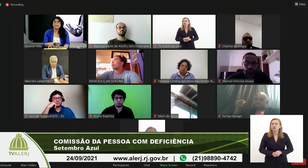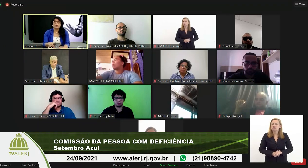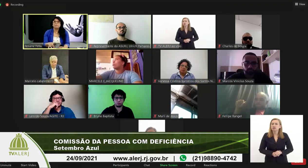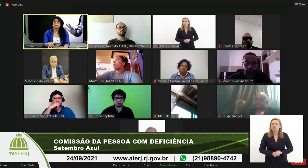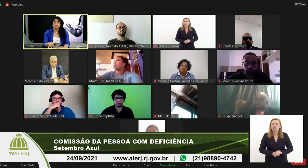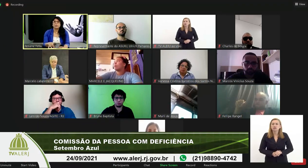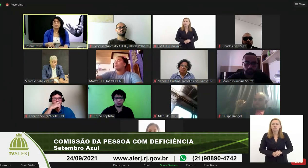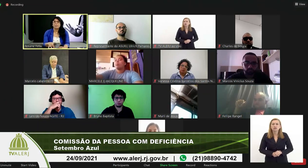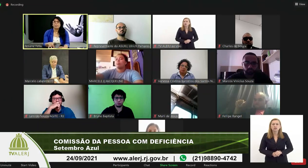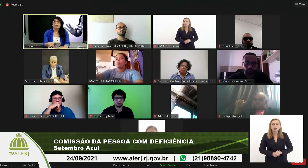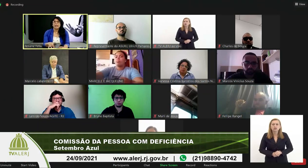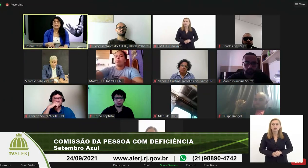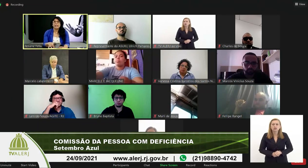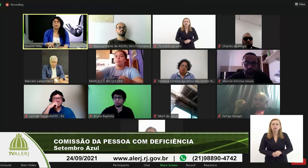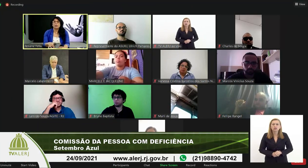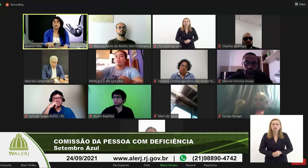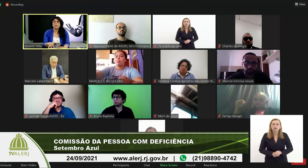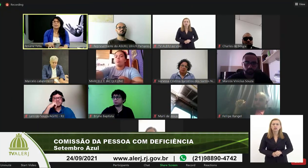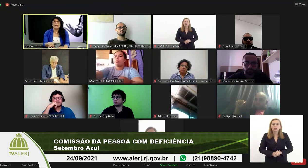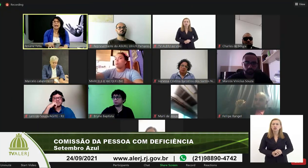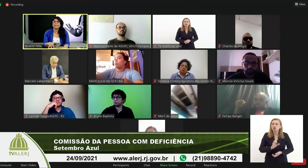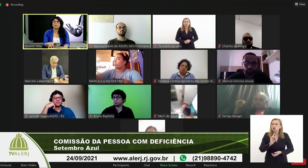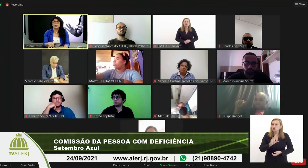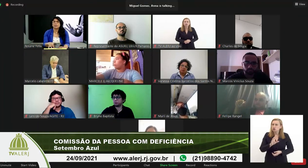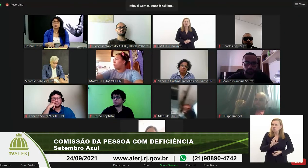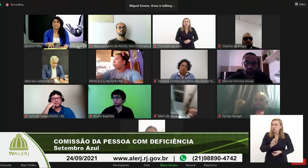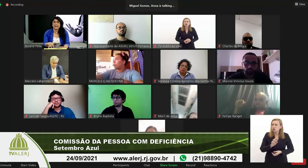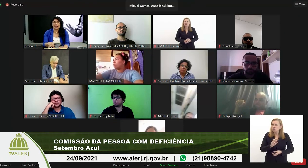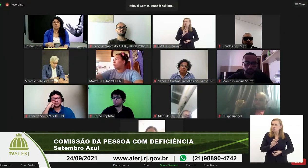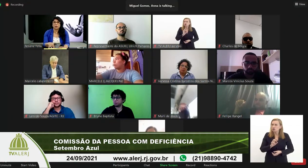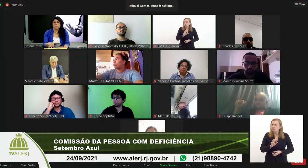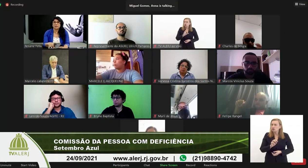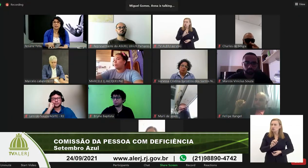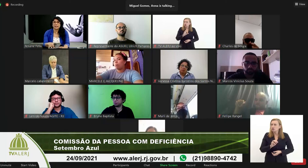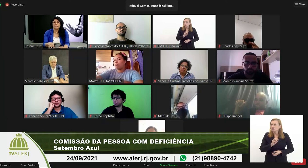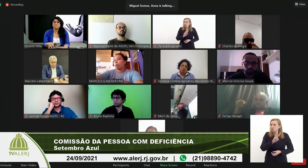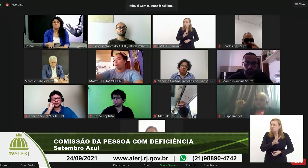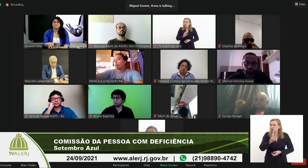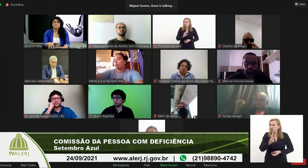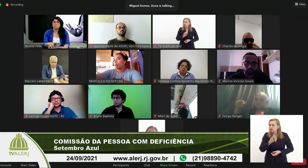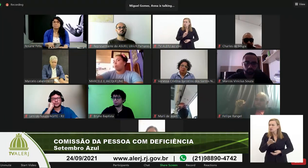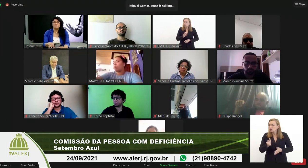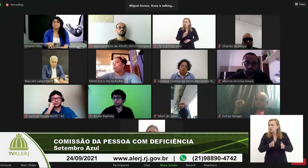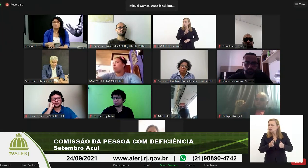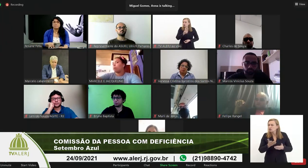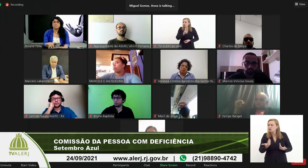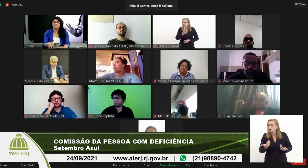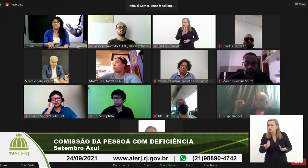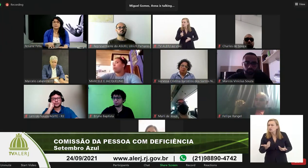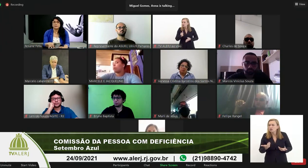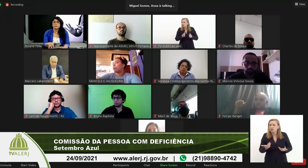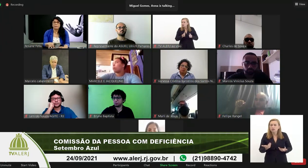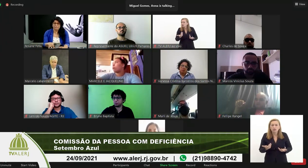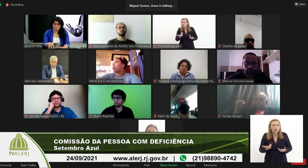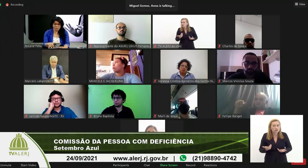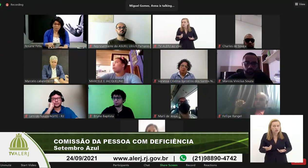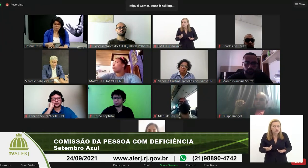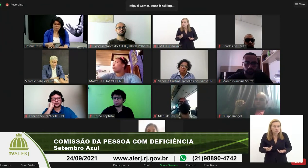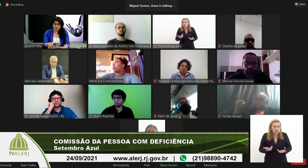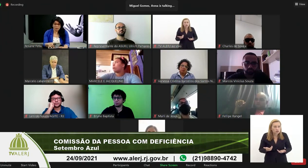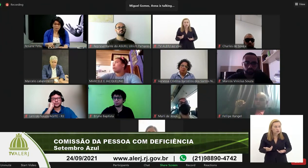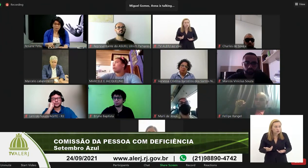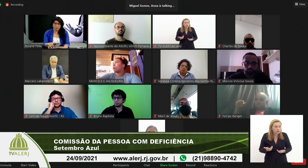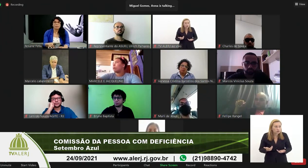então é só acessar através do a gente fala não pretendo